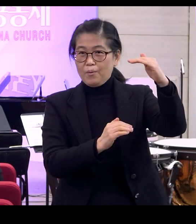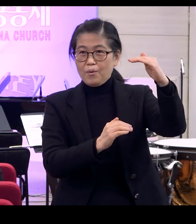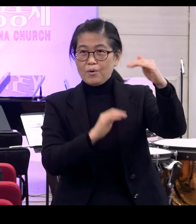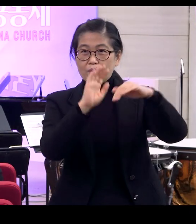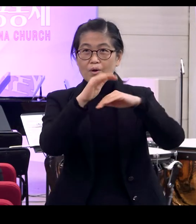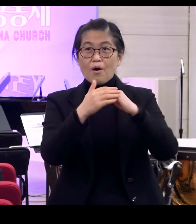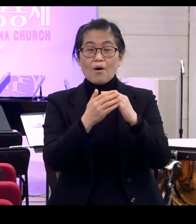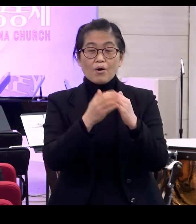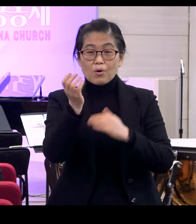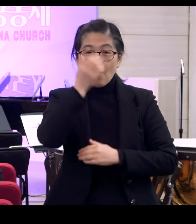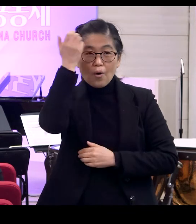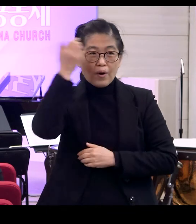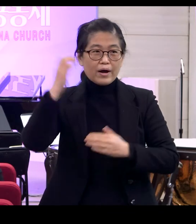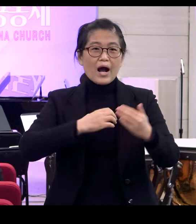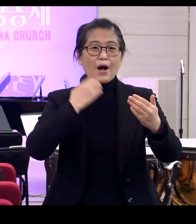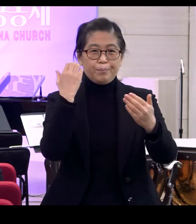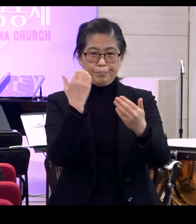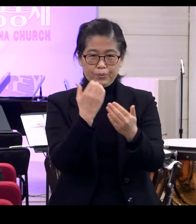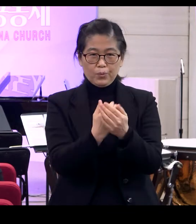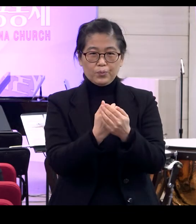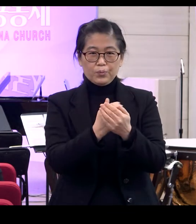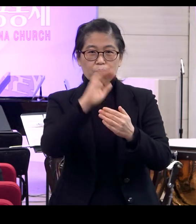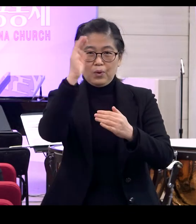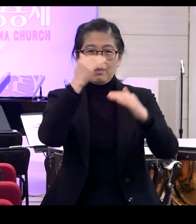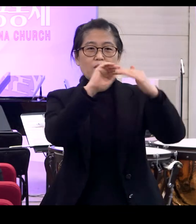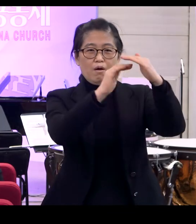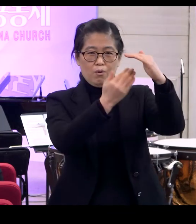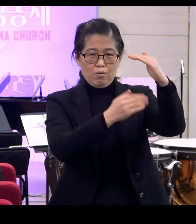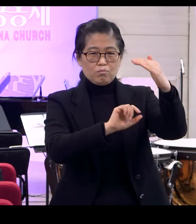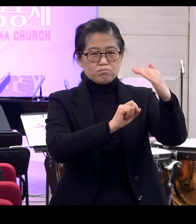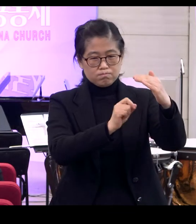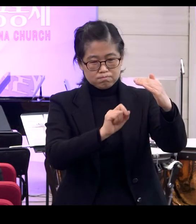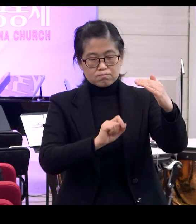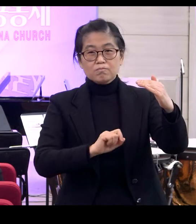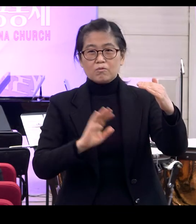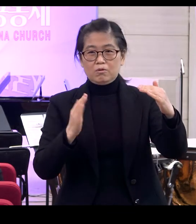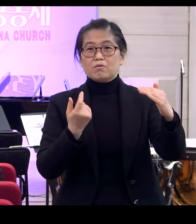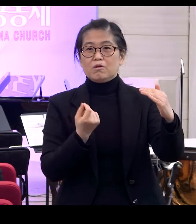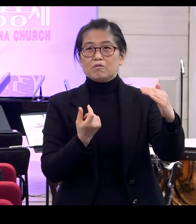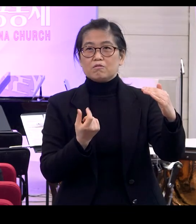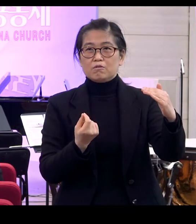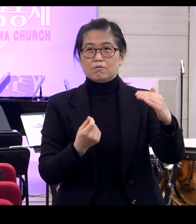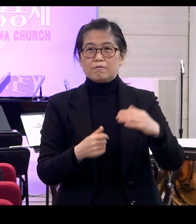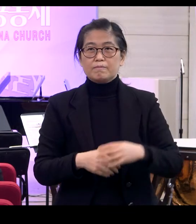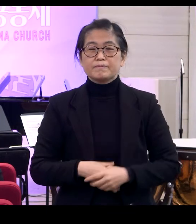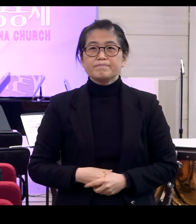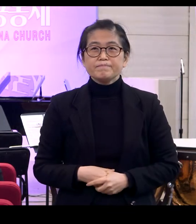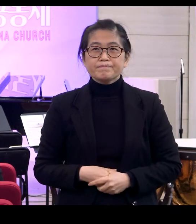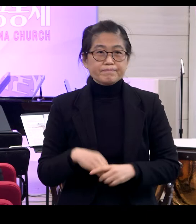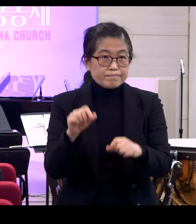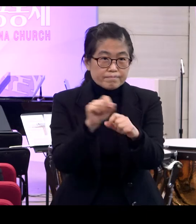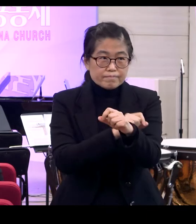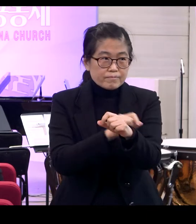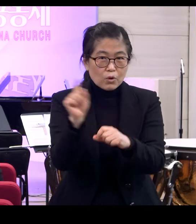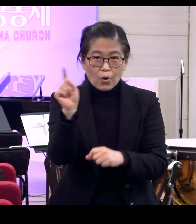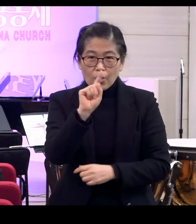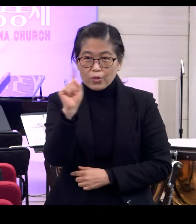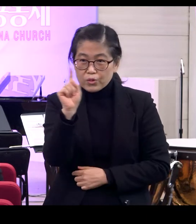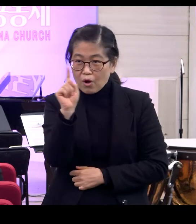성령의 감동으로 하시는 것이 분명하다 그렇게 확인할 수밖에 없었어요 그래서 정말 은혜가 됐어요 특히 어떤 것이 그랬는가